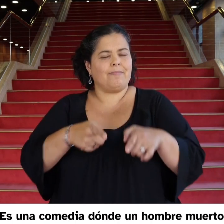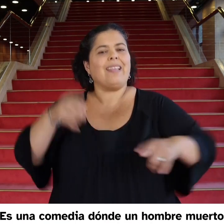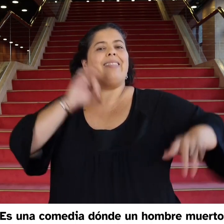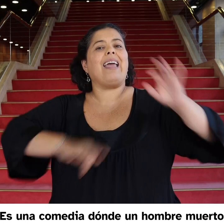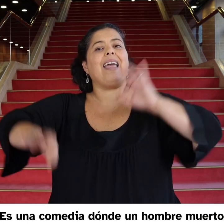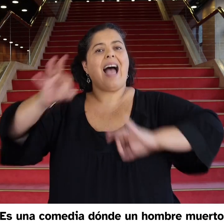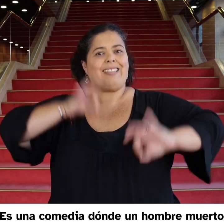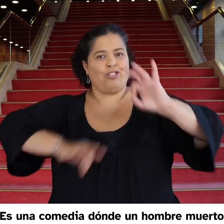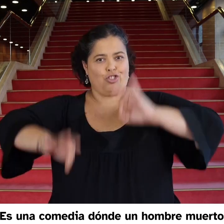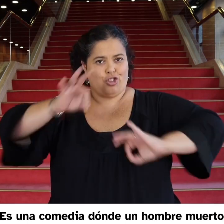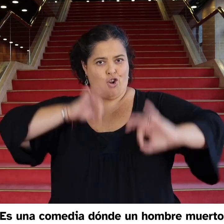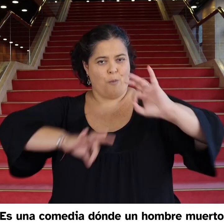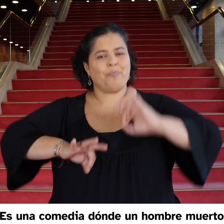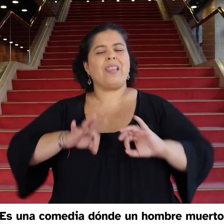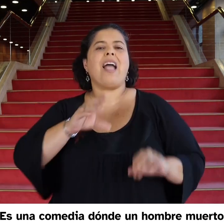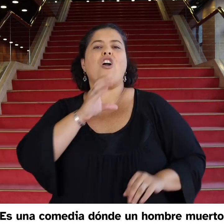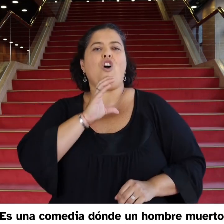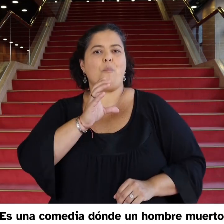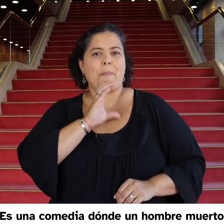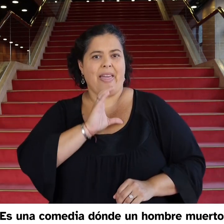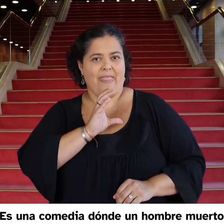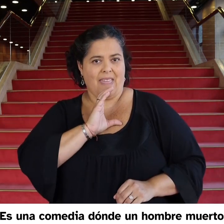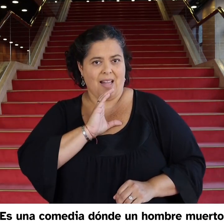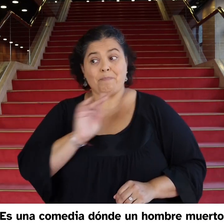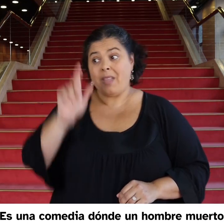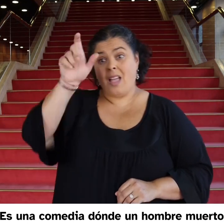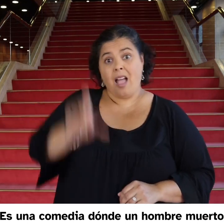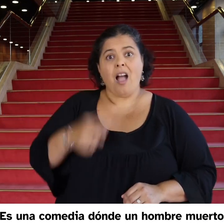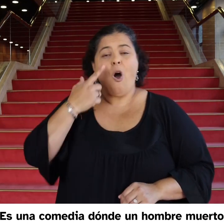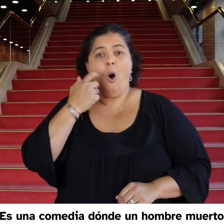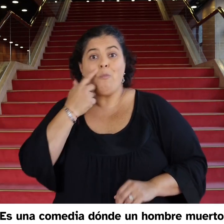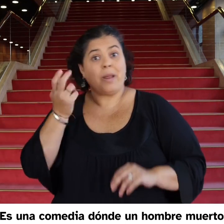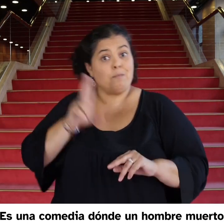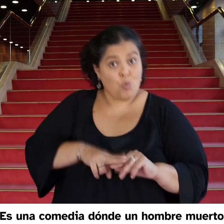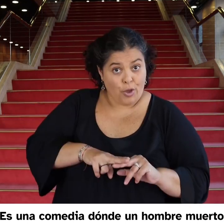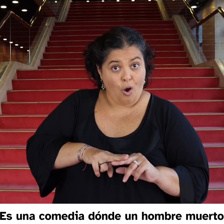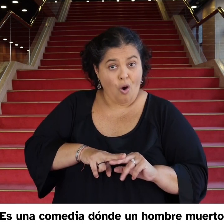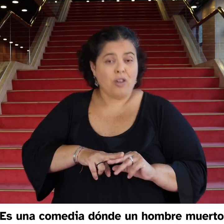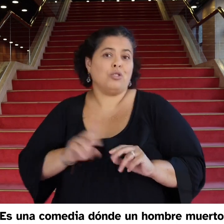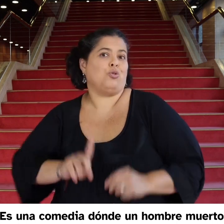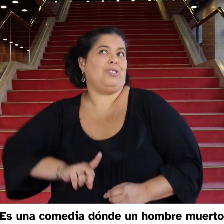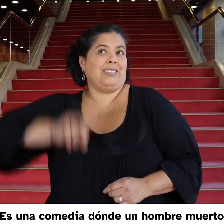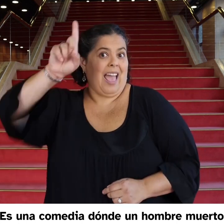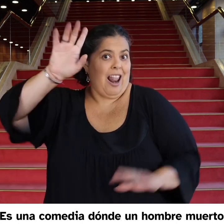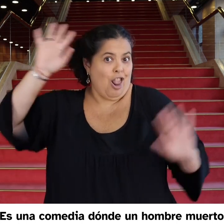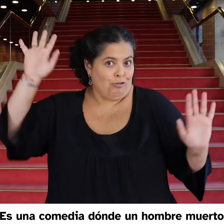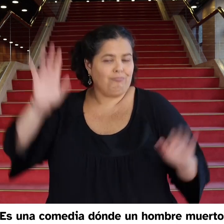Obra de teatro, es una comedia donde un hombre muerto va al cielo o a sus propios recuerdos